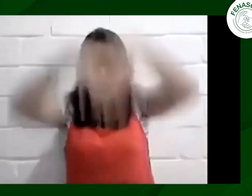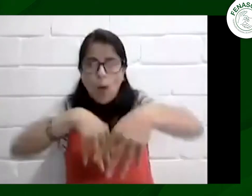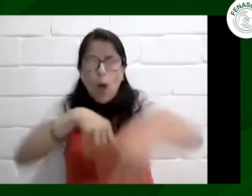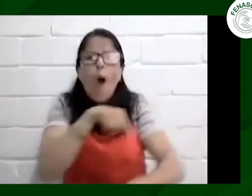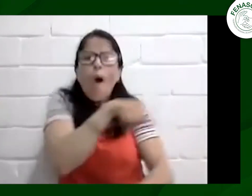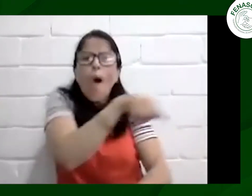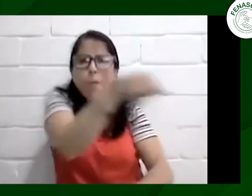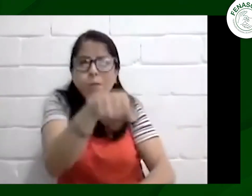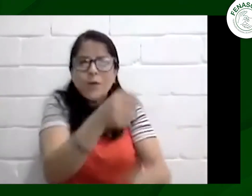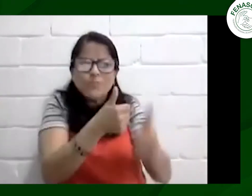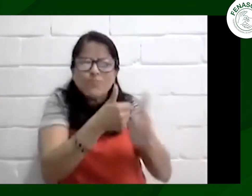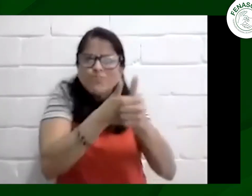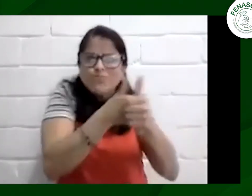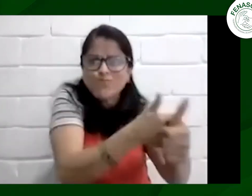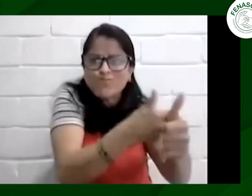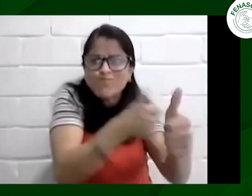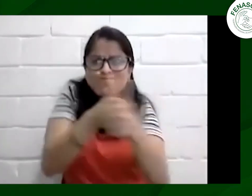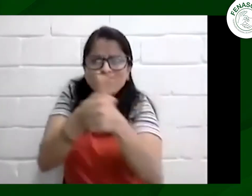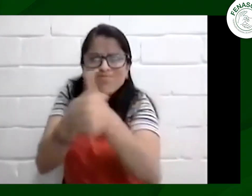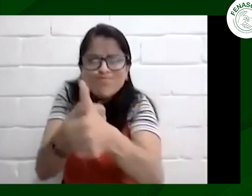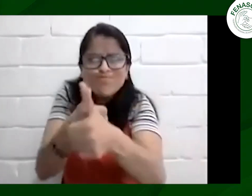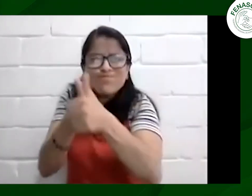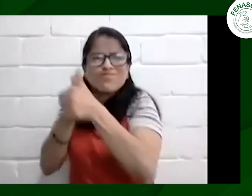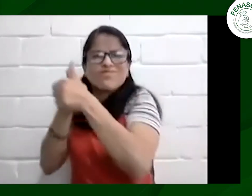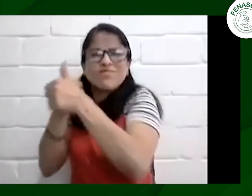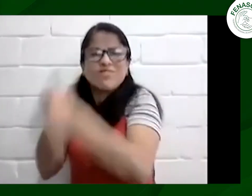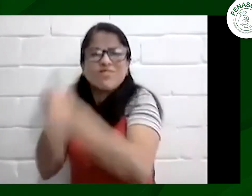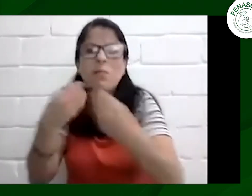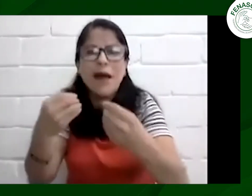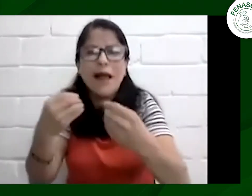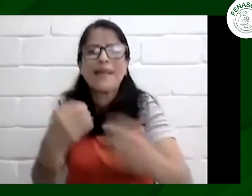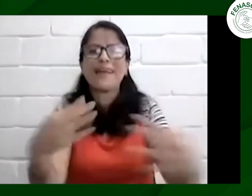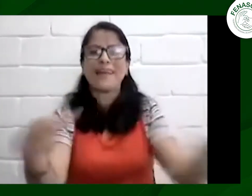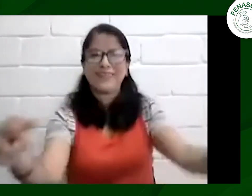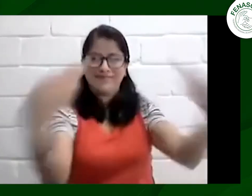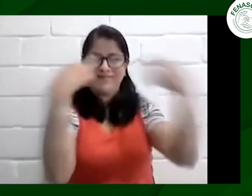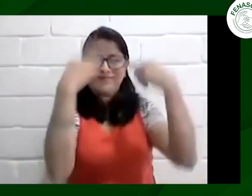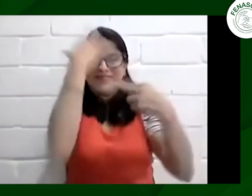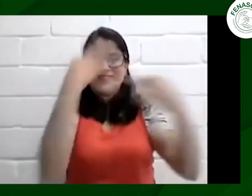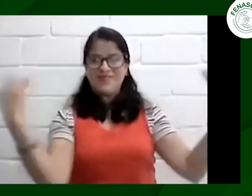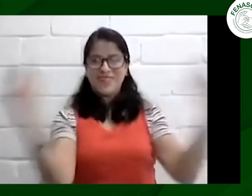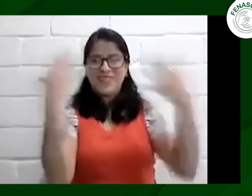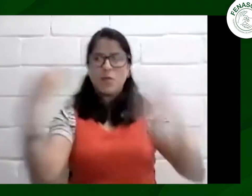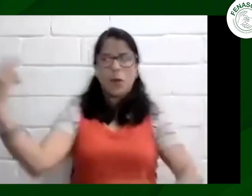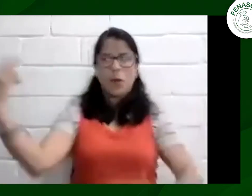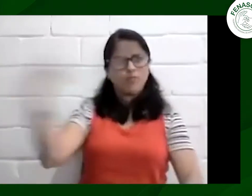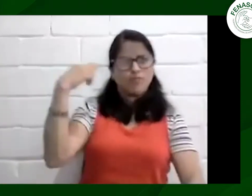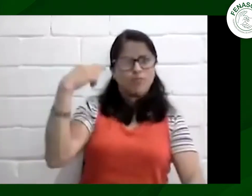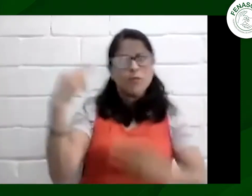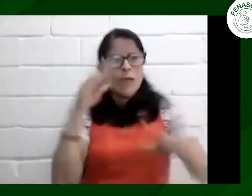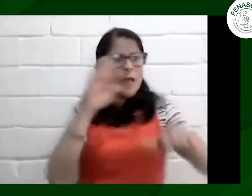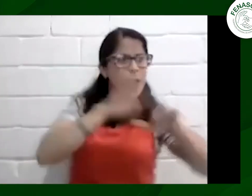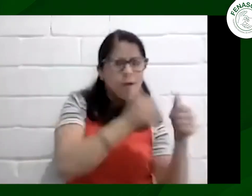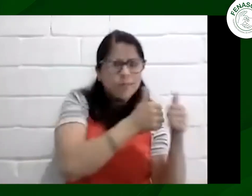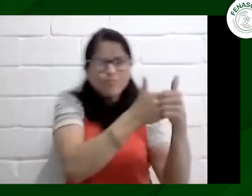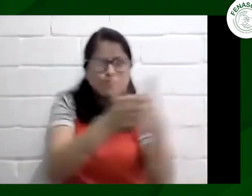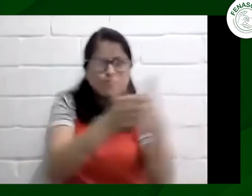live de fenascol entonces ahí se estuvieron haciendo el acompañamiento de todas las personas para que se nos pudiera